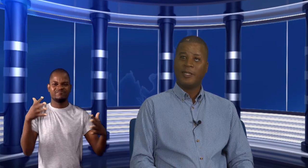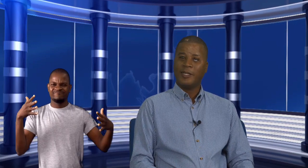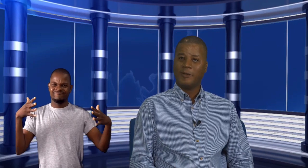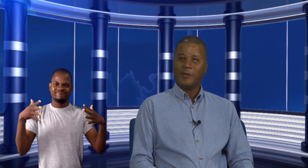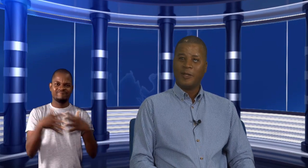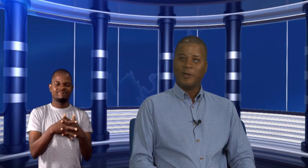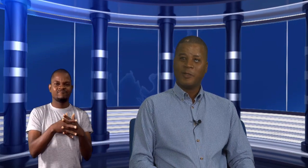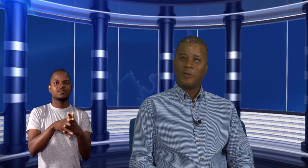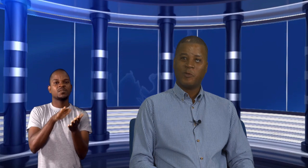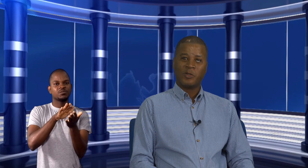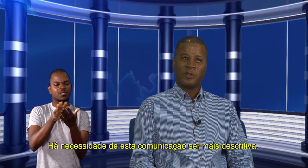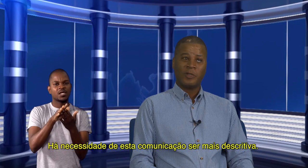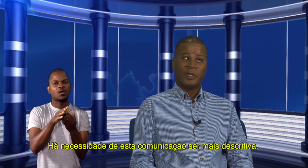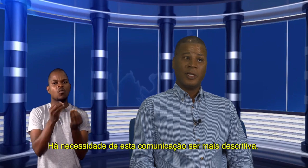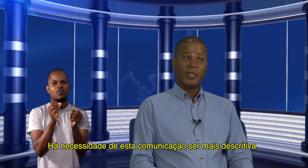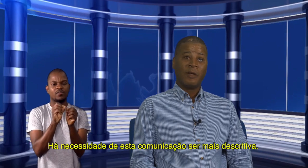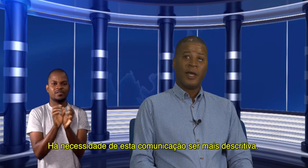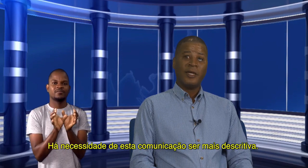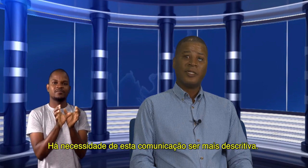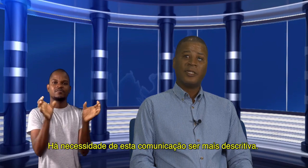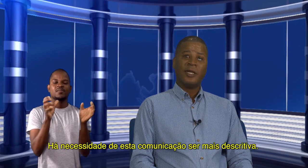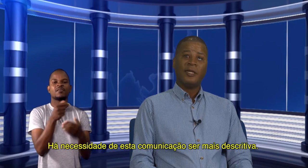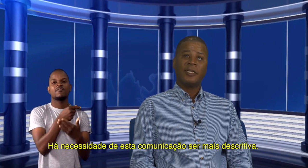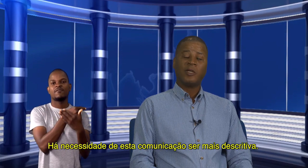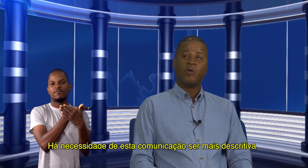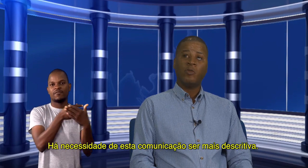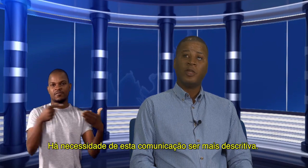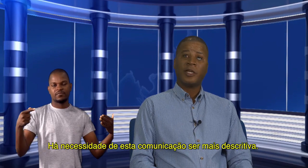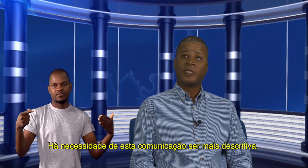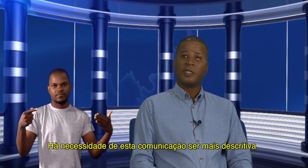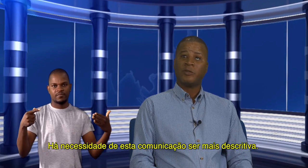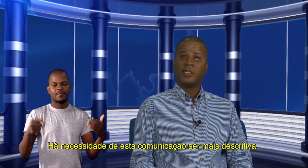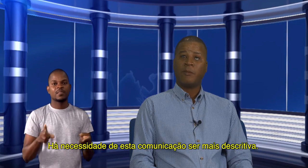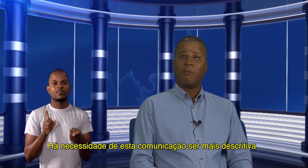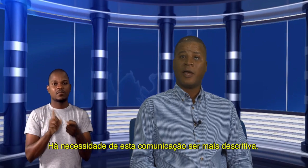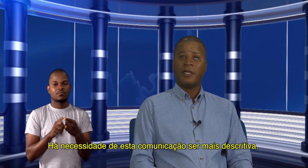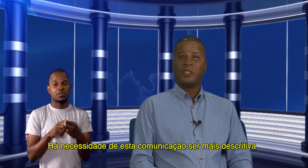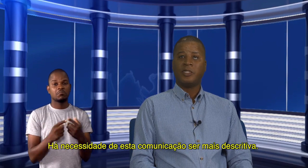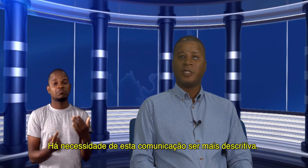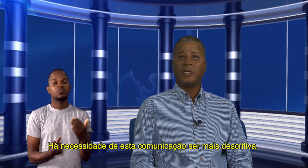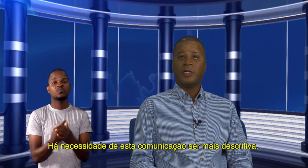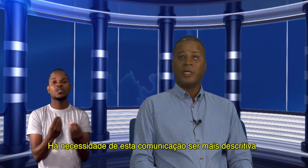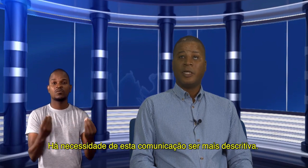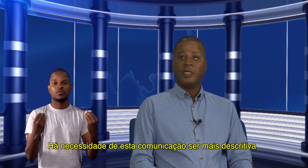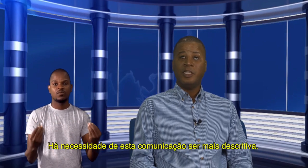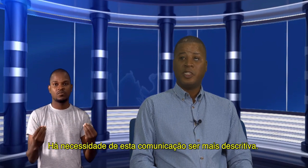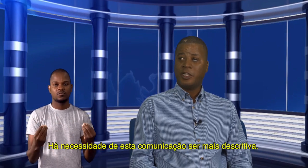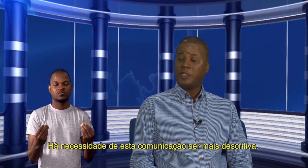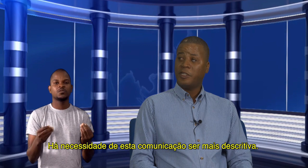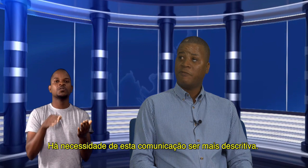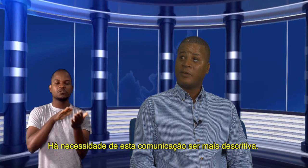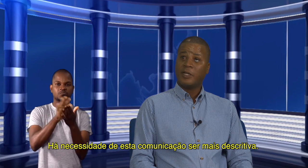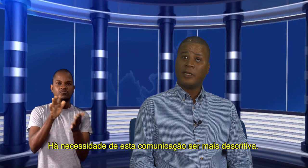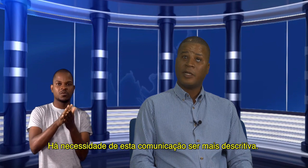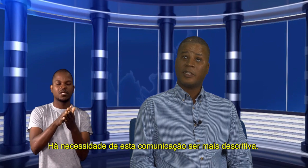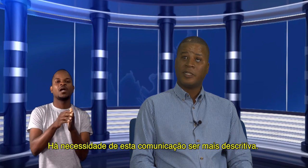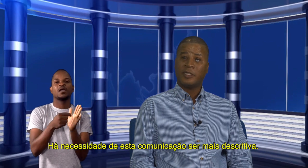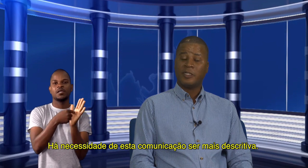dentro, não sou o professor. Então, há necessidade dessa comunicação ser mais descritiva. É assim que se